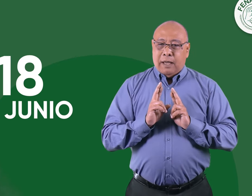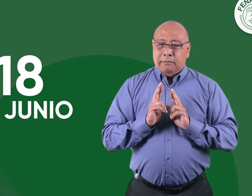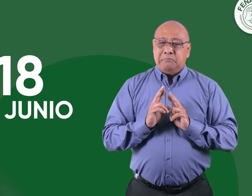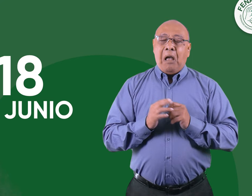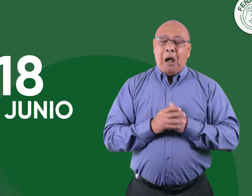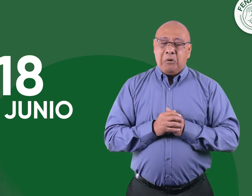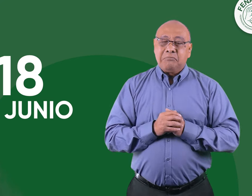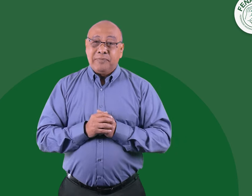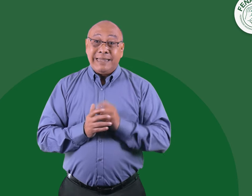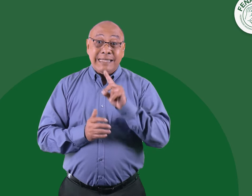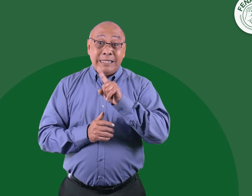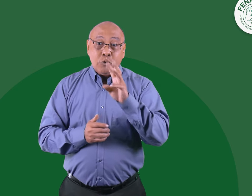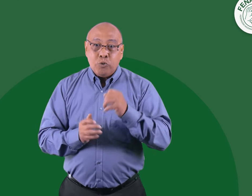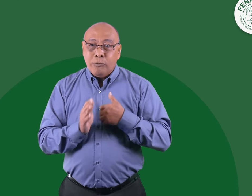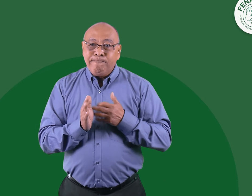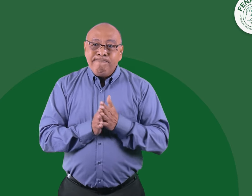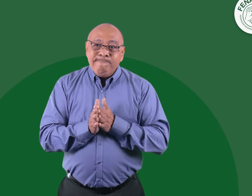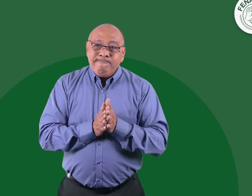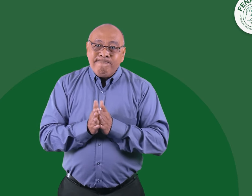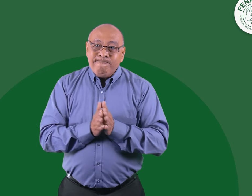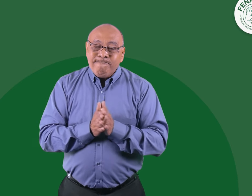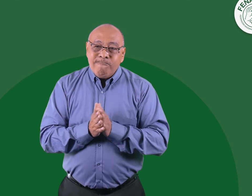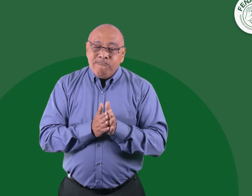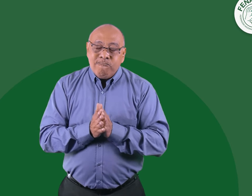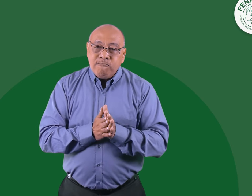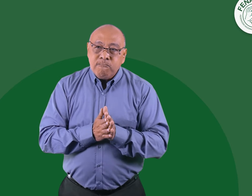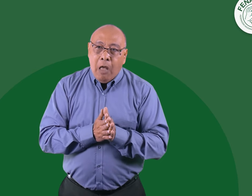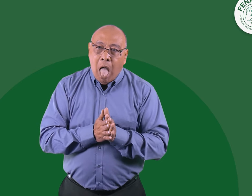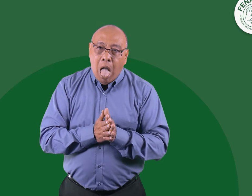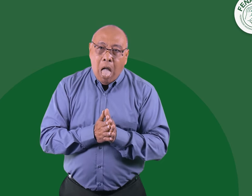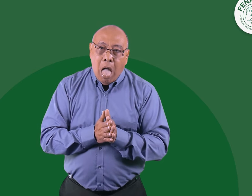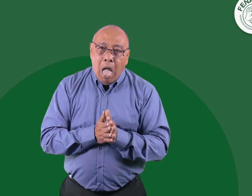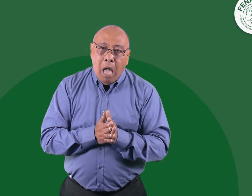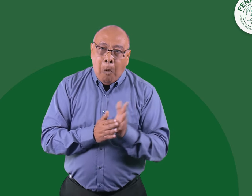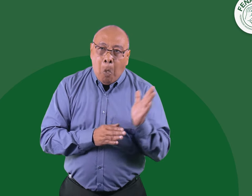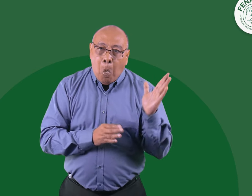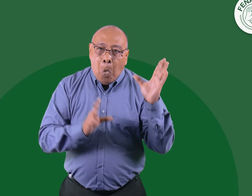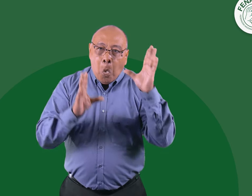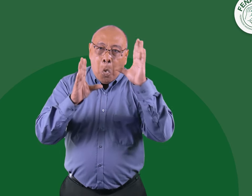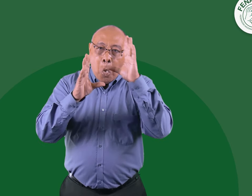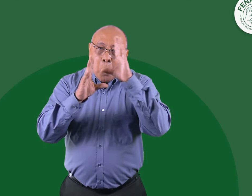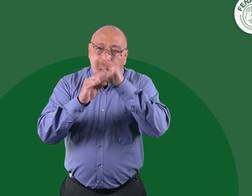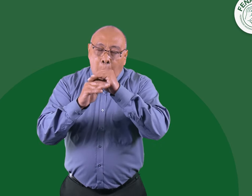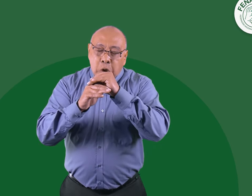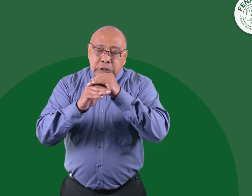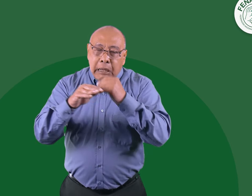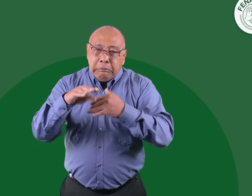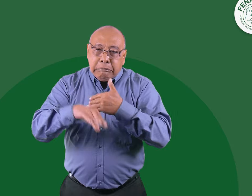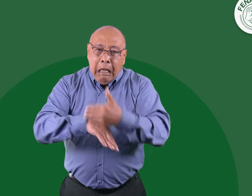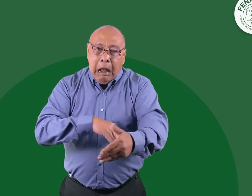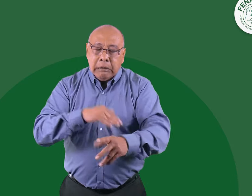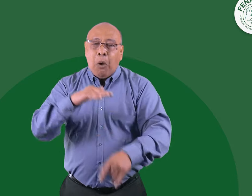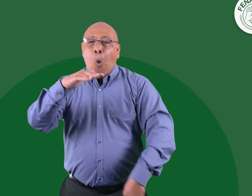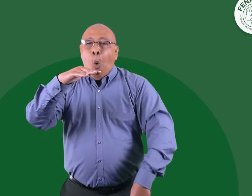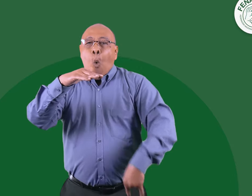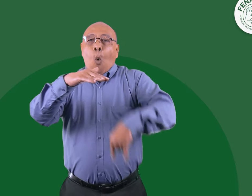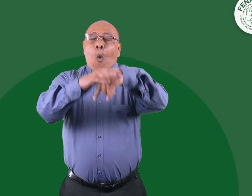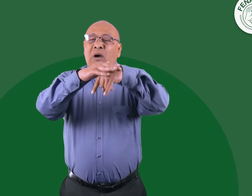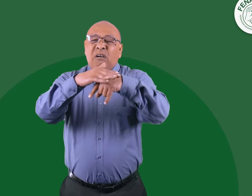Ese día, estuvimos a la espera hasta tarde, y en la noche, el ministerio subió una observación en